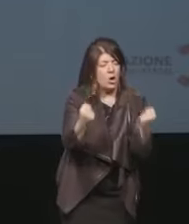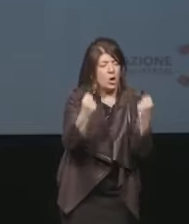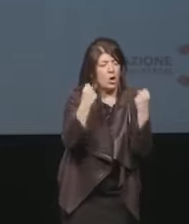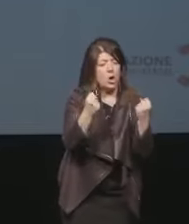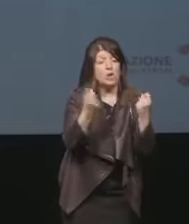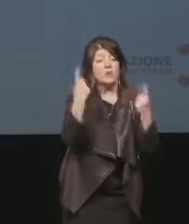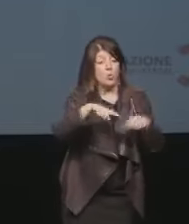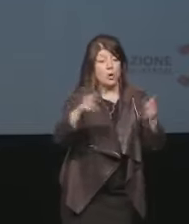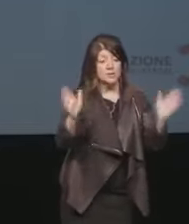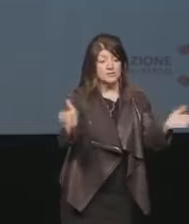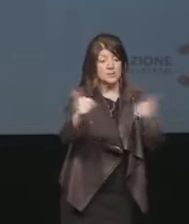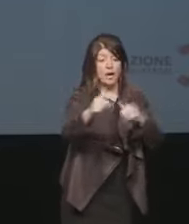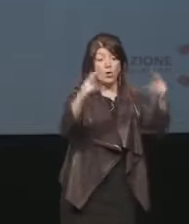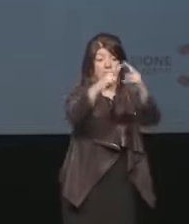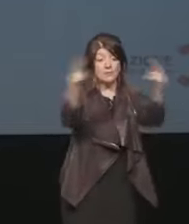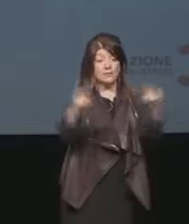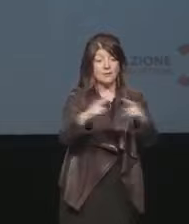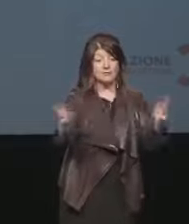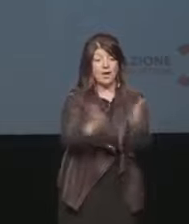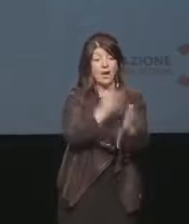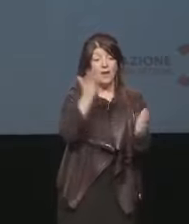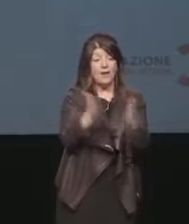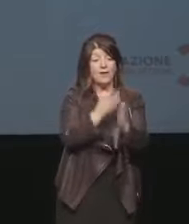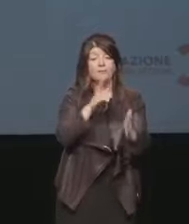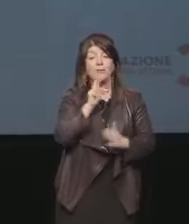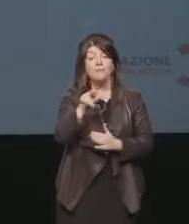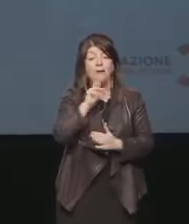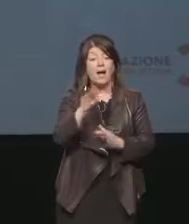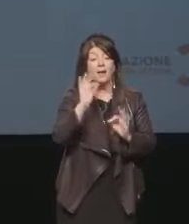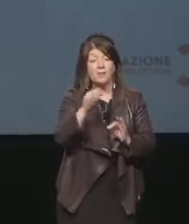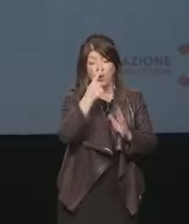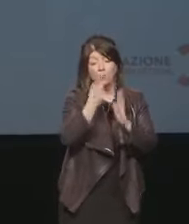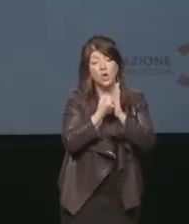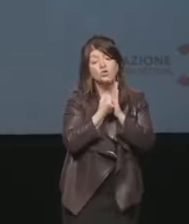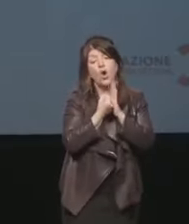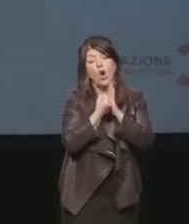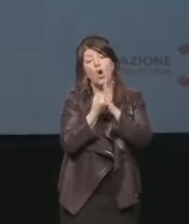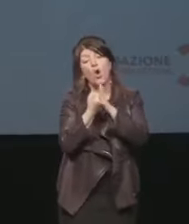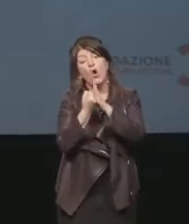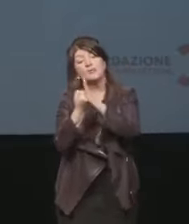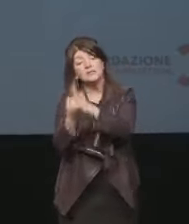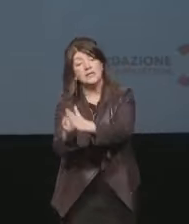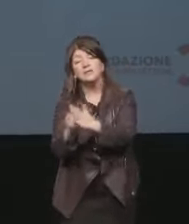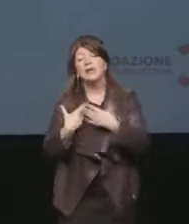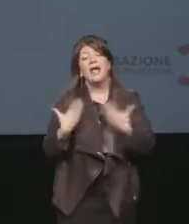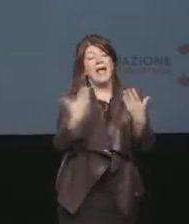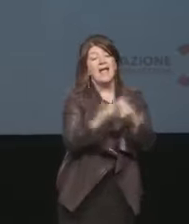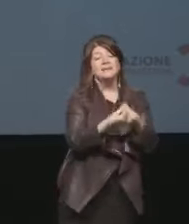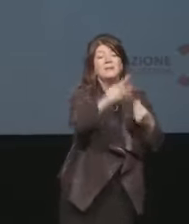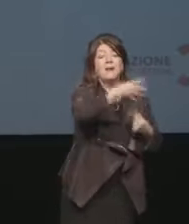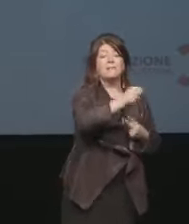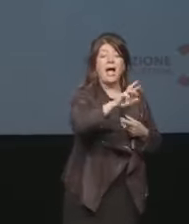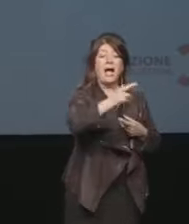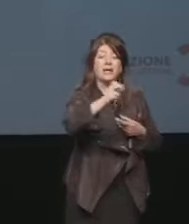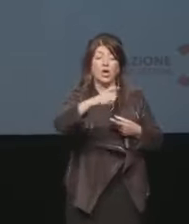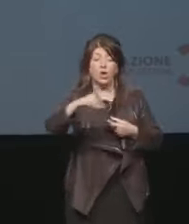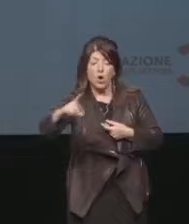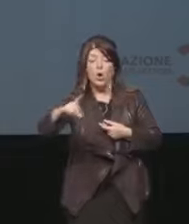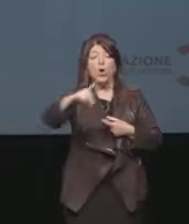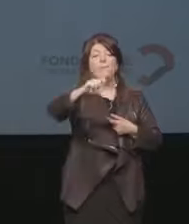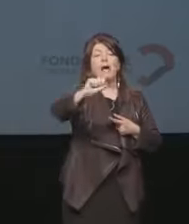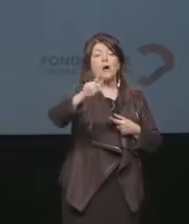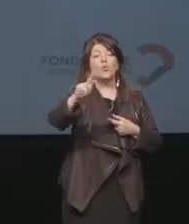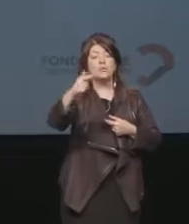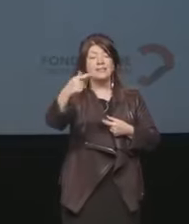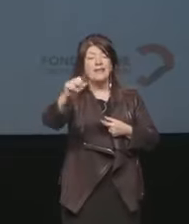Internazionale del Libro parla dal lingua della sostenibilità lo fa da tempo con Marco Pautasso ad esempio attraverso due grandi progetti che